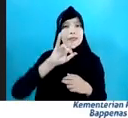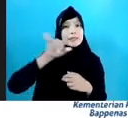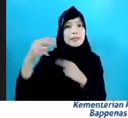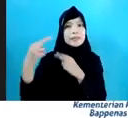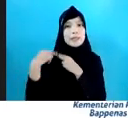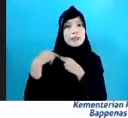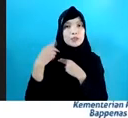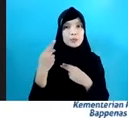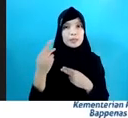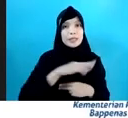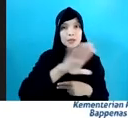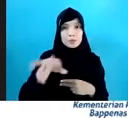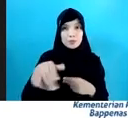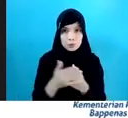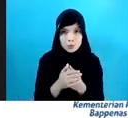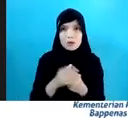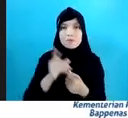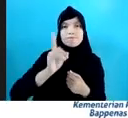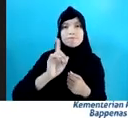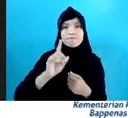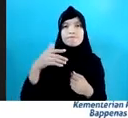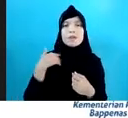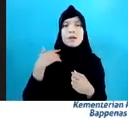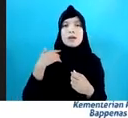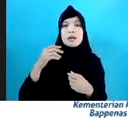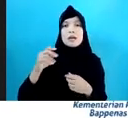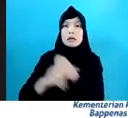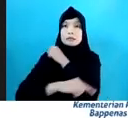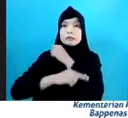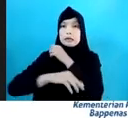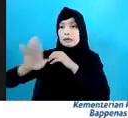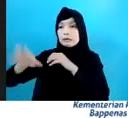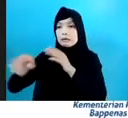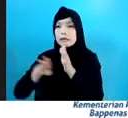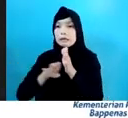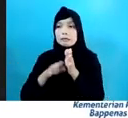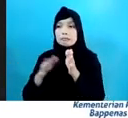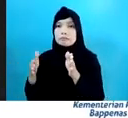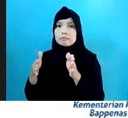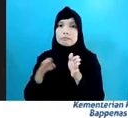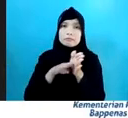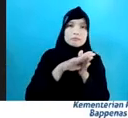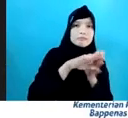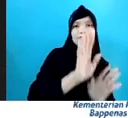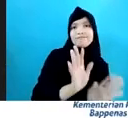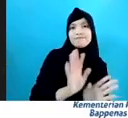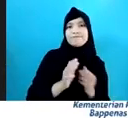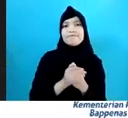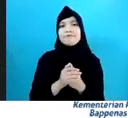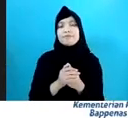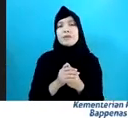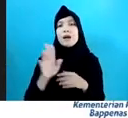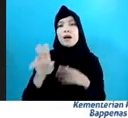Agar kita tidak disalib oleh negara-negara tetangga Seperti Filipina dan Vietnam Kalau business as